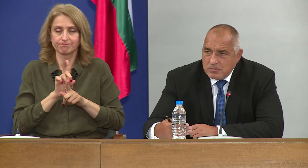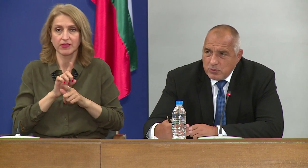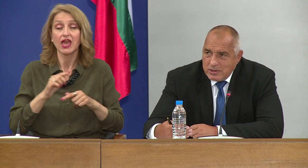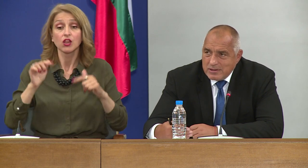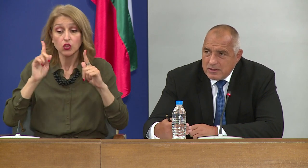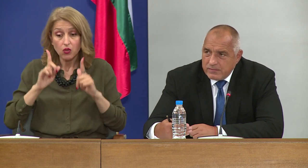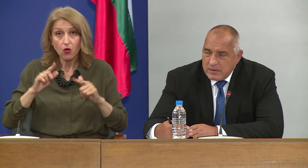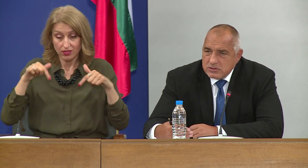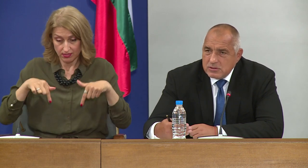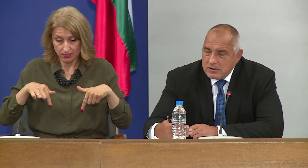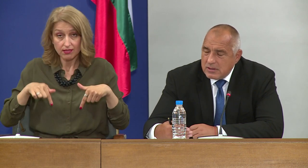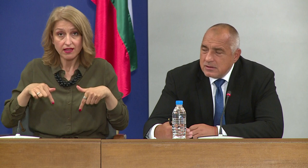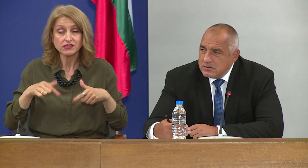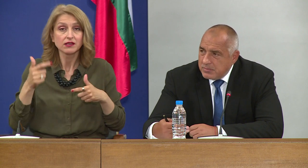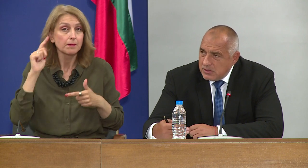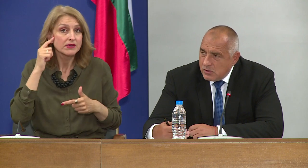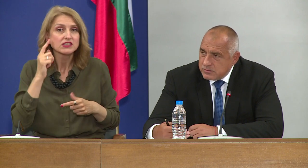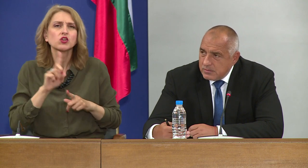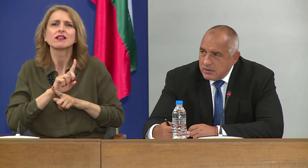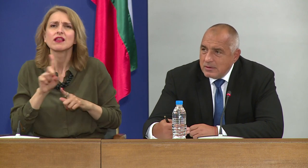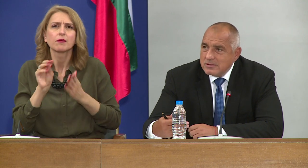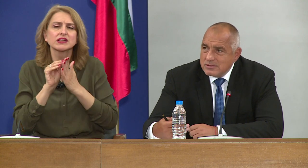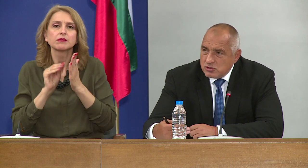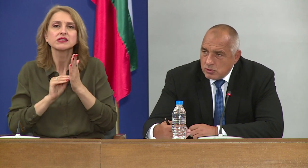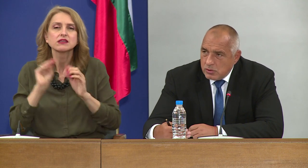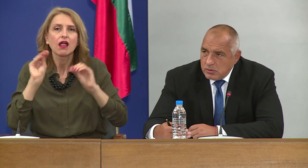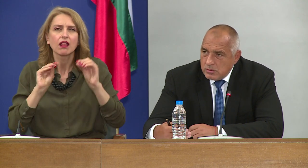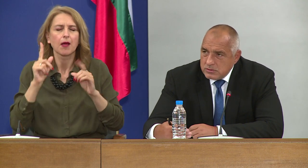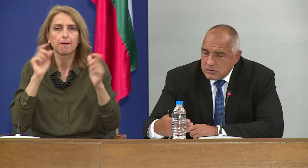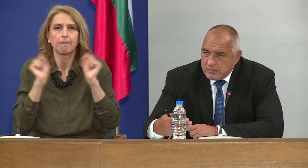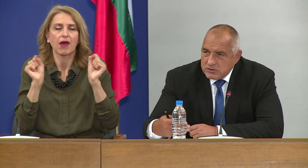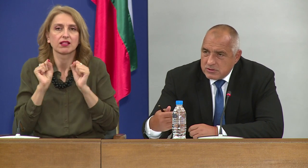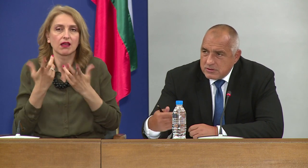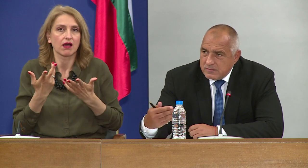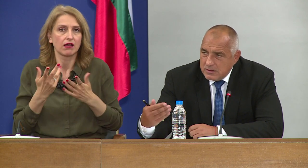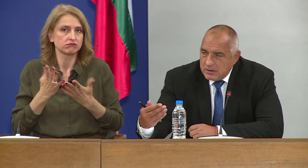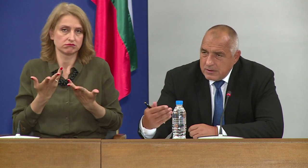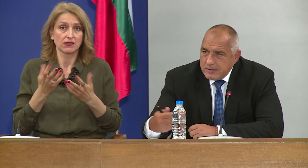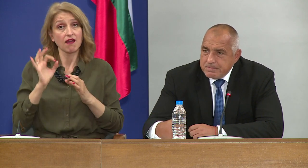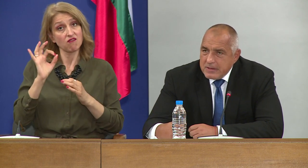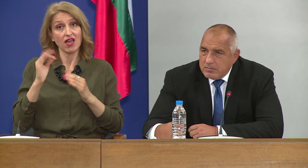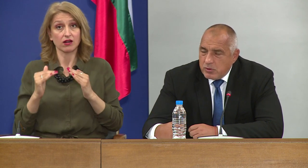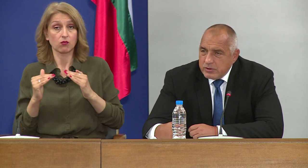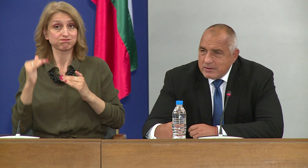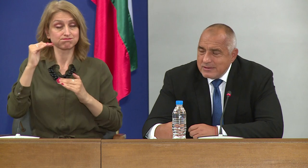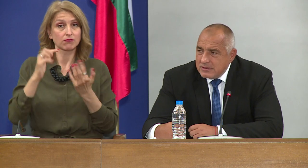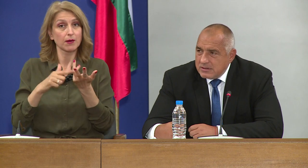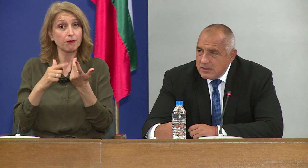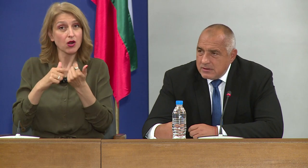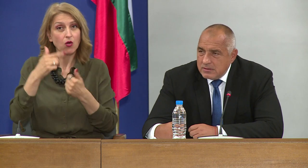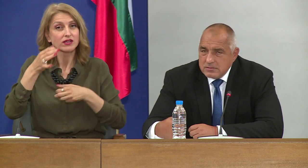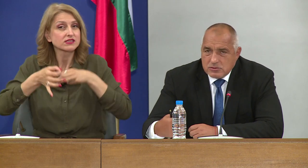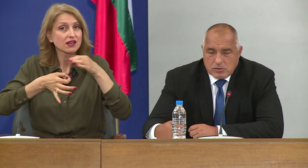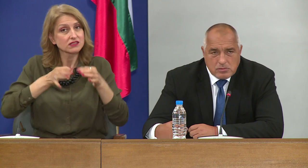считам, че по никакъв начин не трябва да се паникосва. Защо? С това, че са се вдигнали бройките на